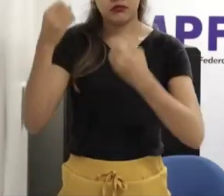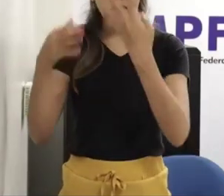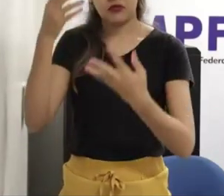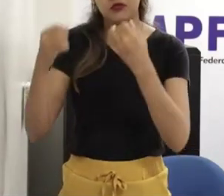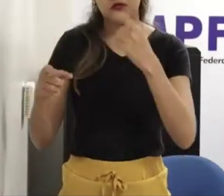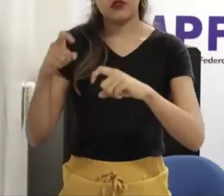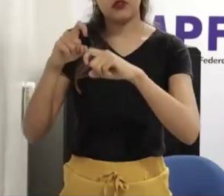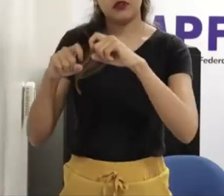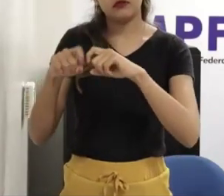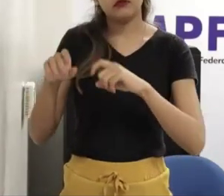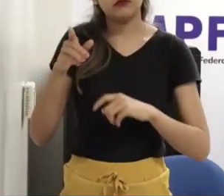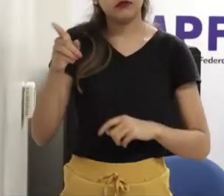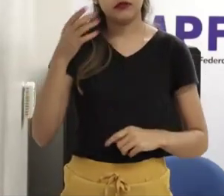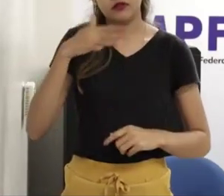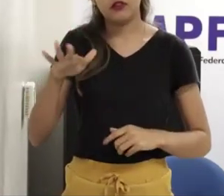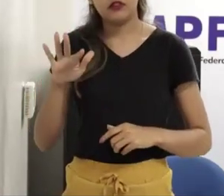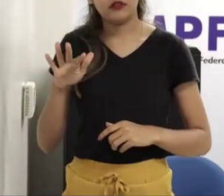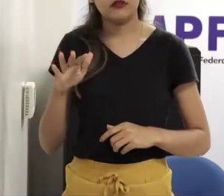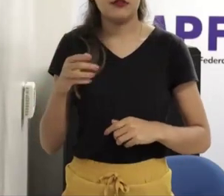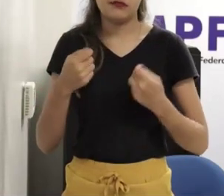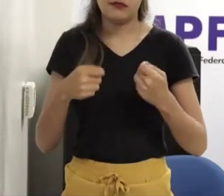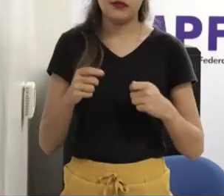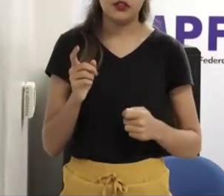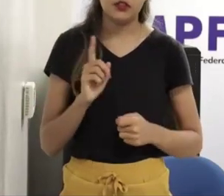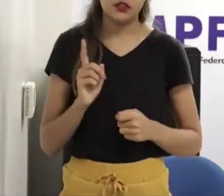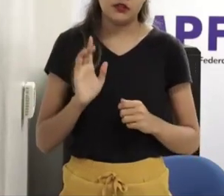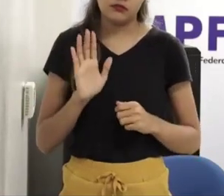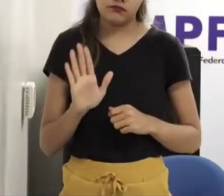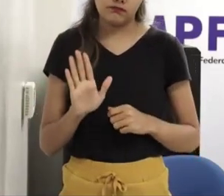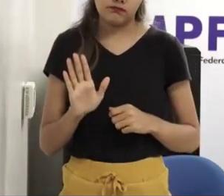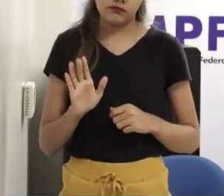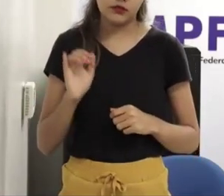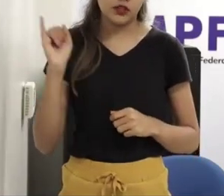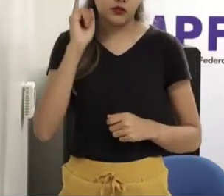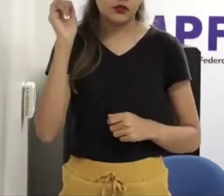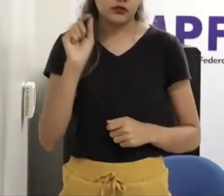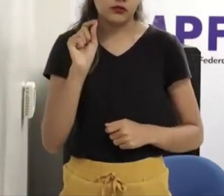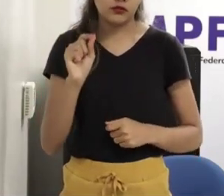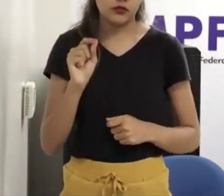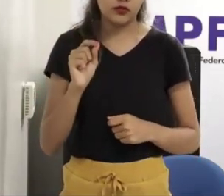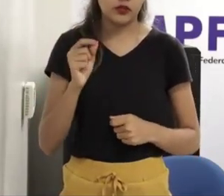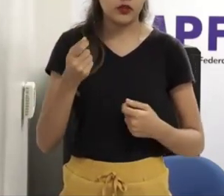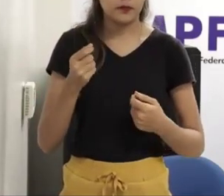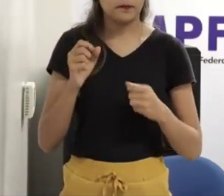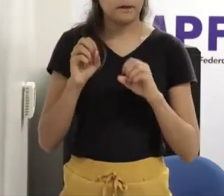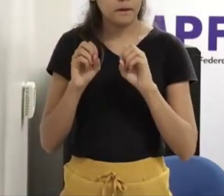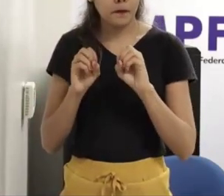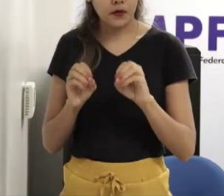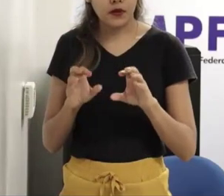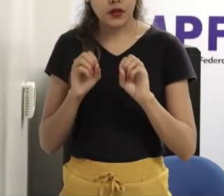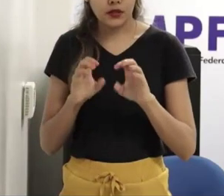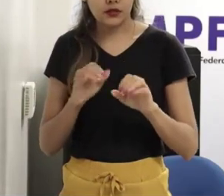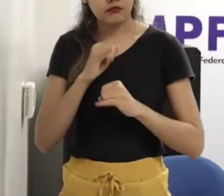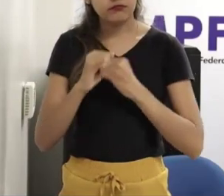sexualidade, e saber uma forma de inibir, ela cair no mundo, que eu falo, que é o mundo livre da internet, né,